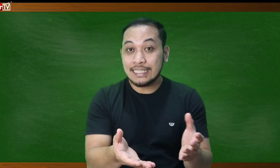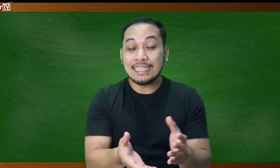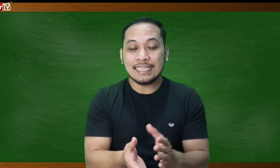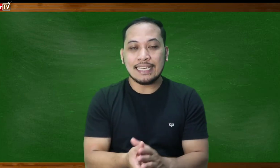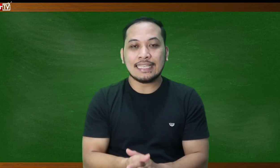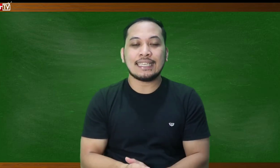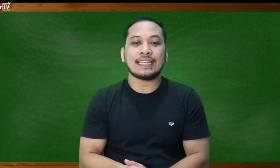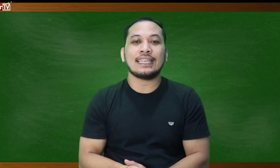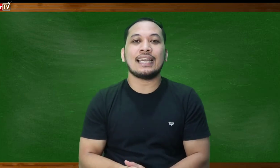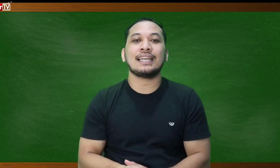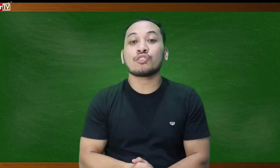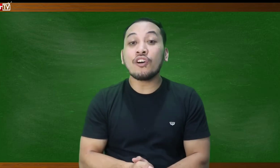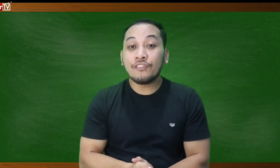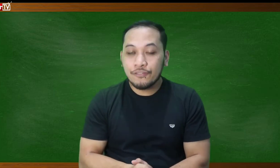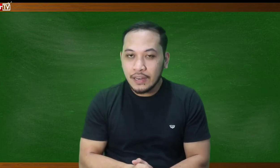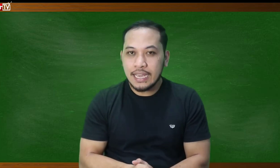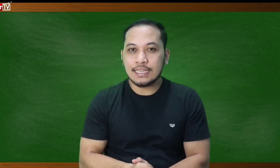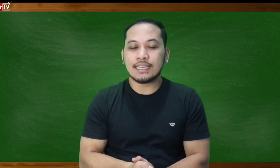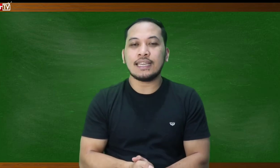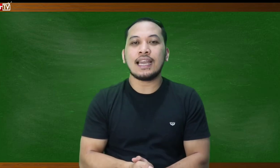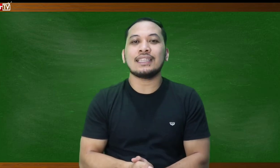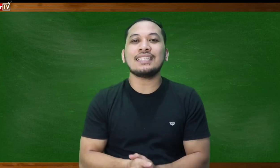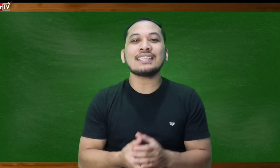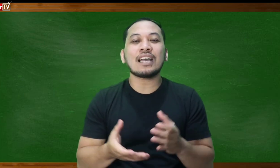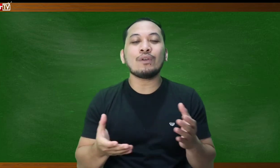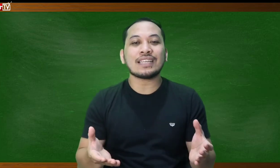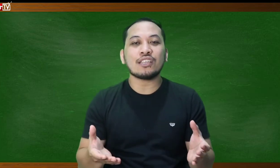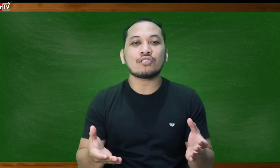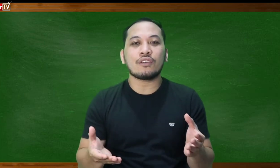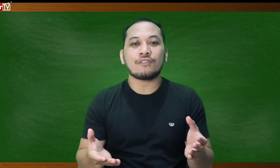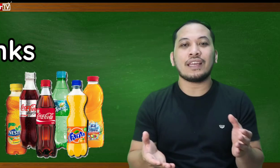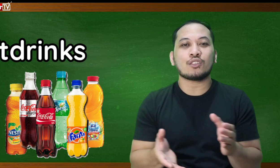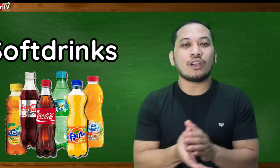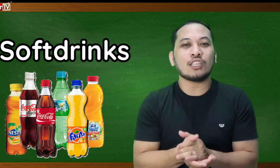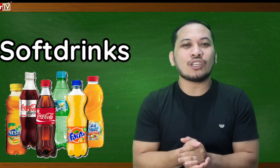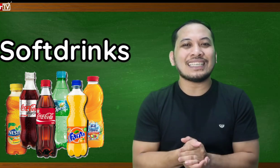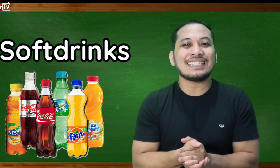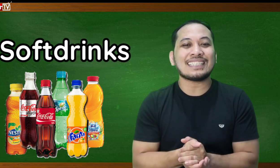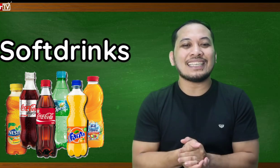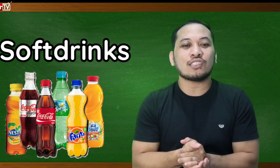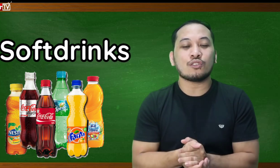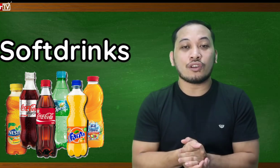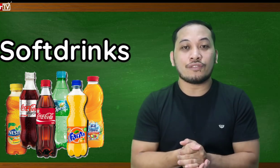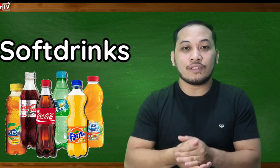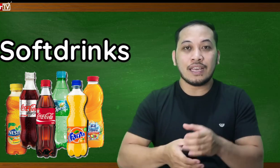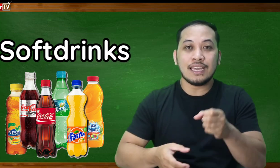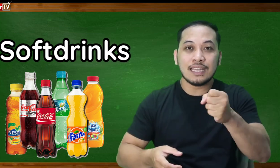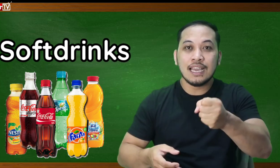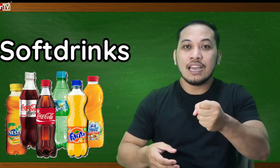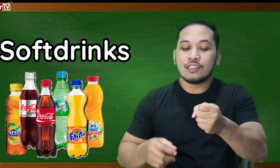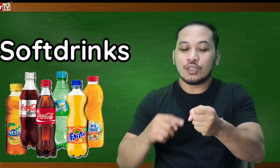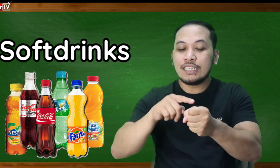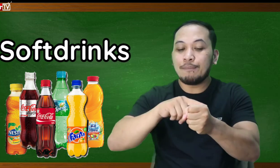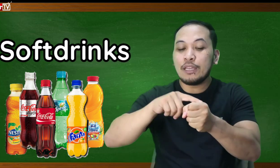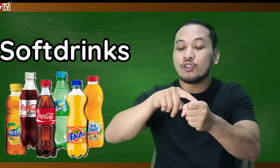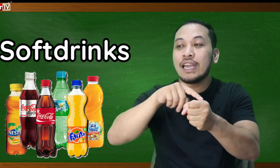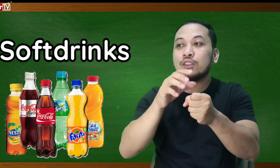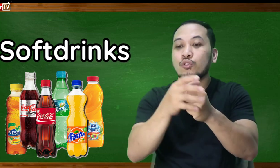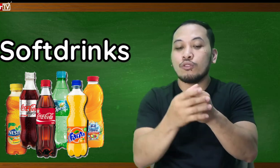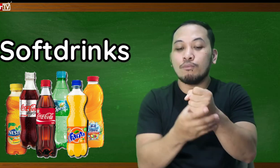isisenyas natin soft drinks ayan this is how we sign soft drinks so ganito natin isisenyas yung soft drinks so isipin nyo na ito yung